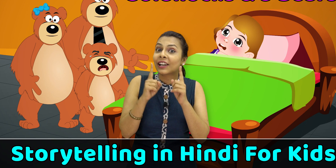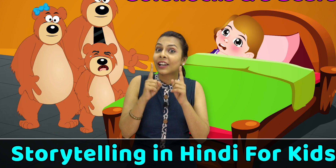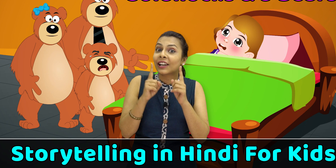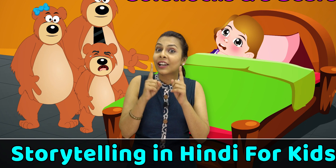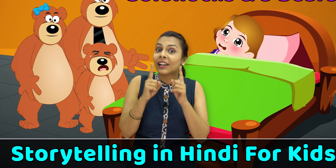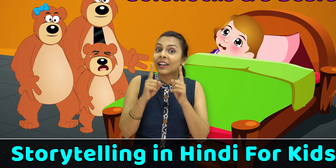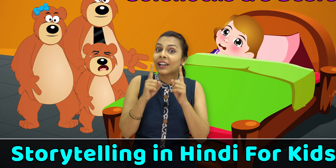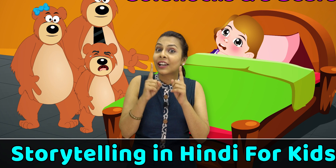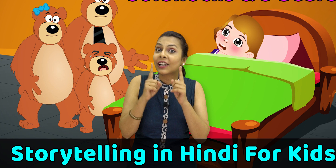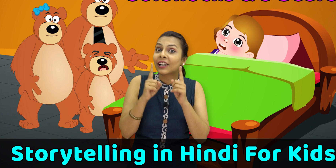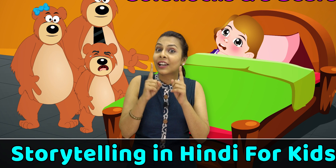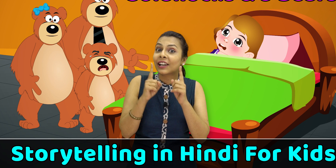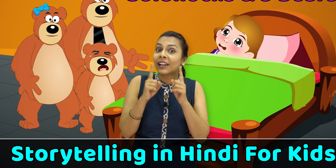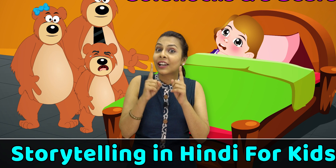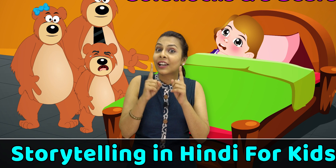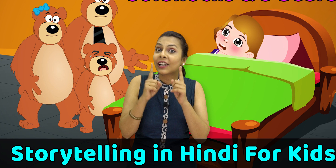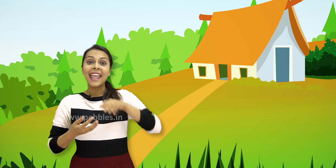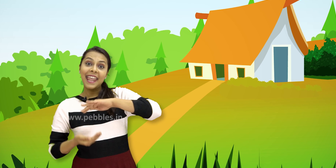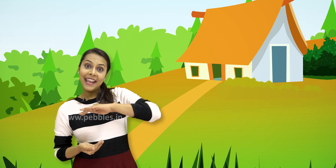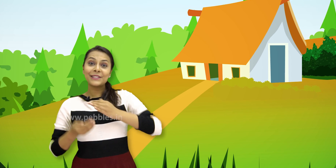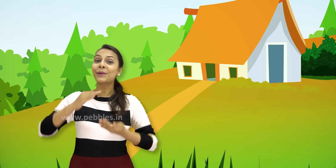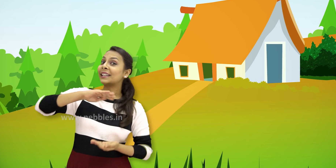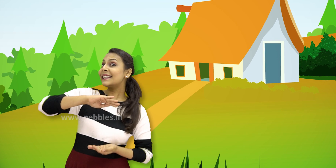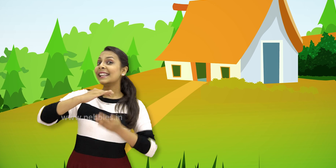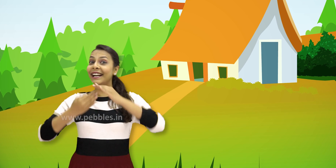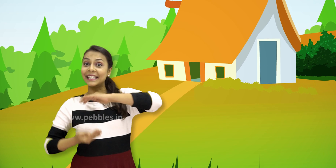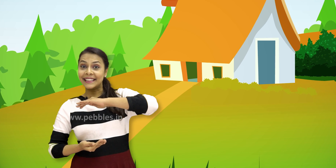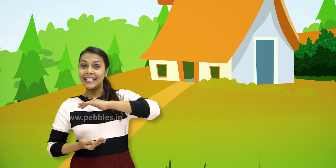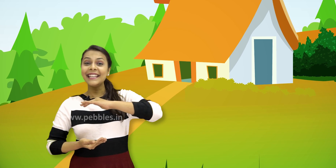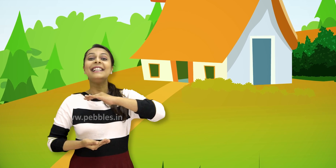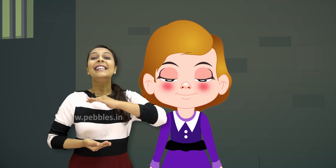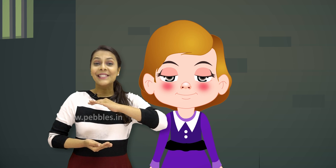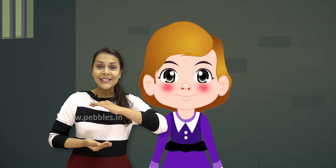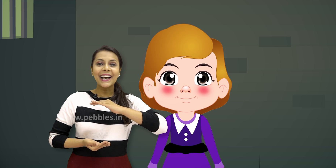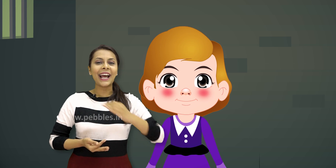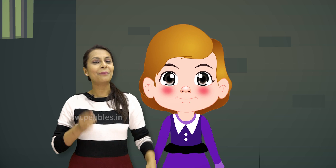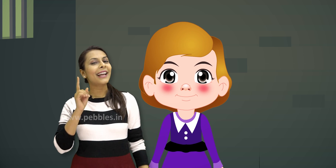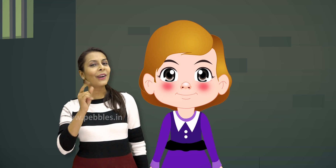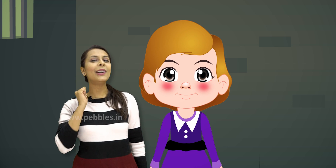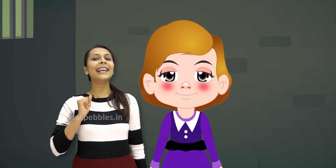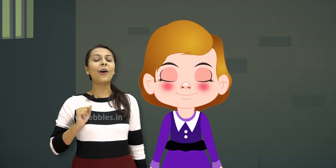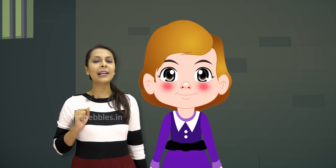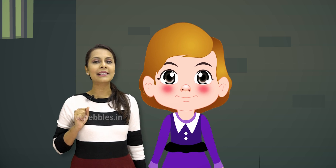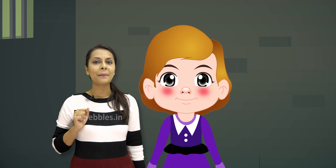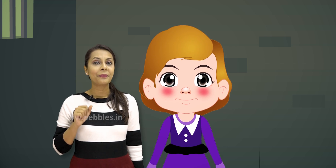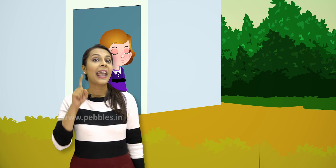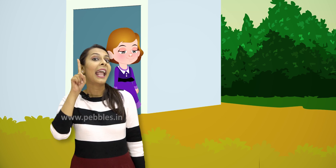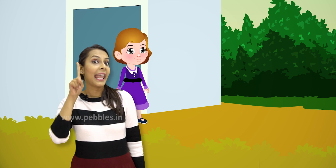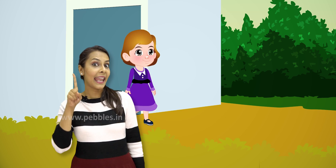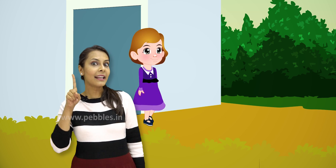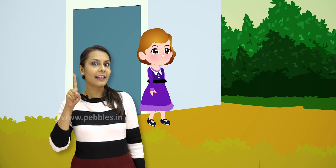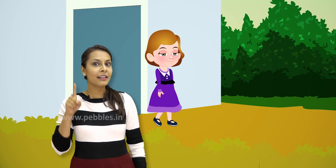गोल्डी लॉक्स और तीन भालू एक छोटी सी लड़की थी जिसका नाम था गोल्डी लॉक्स